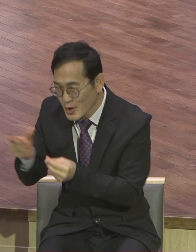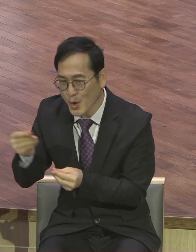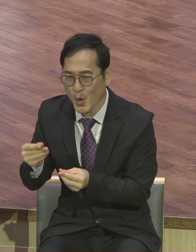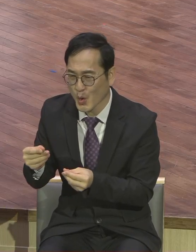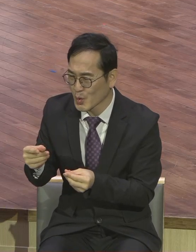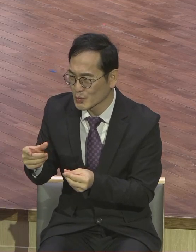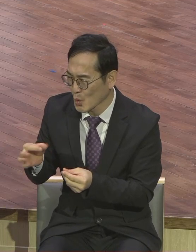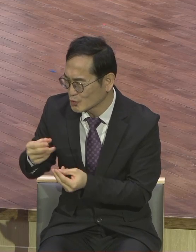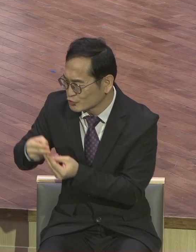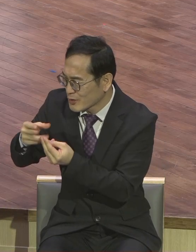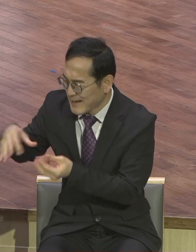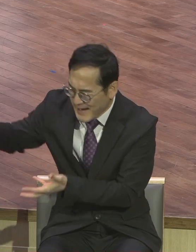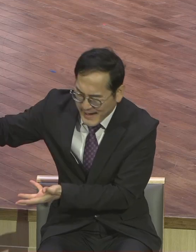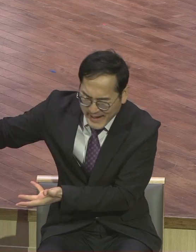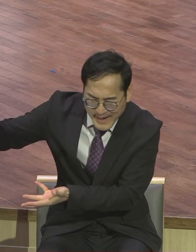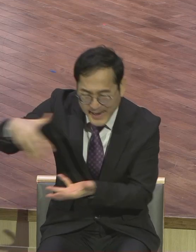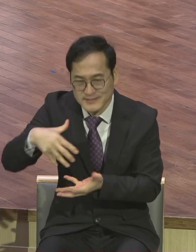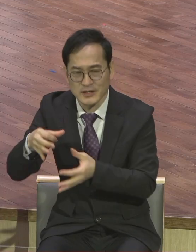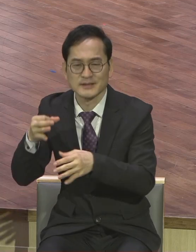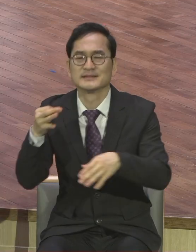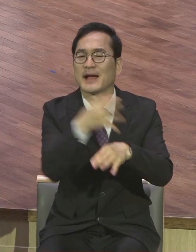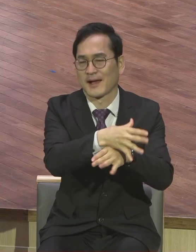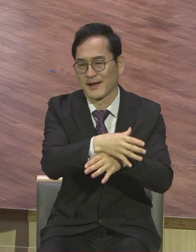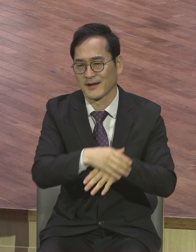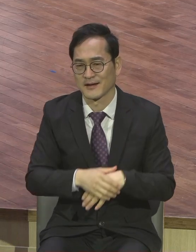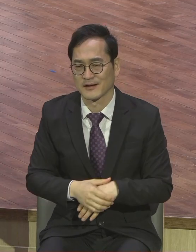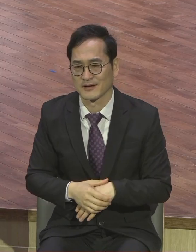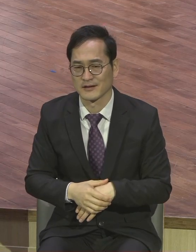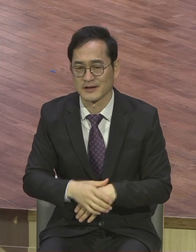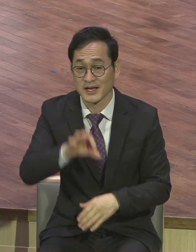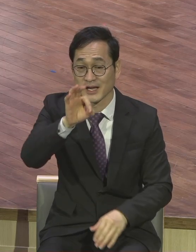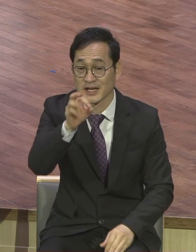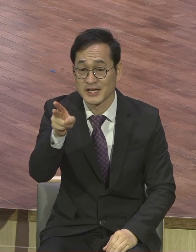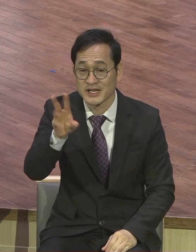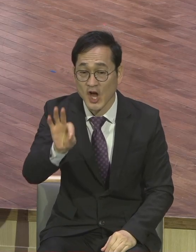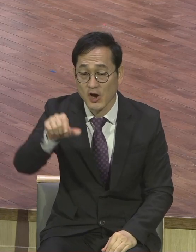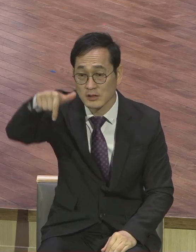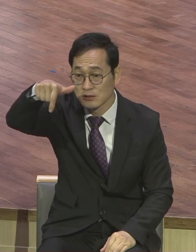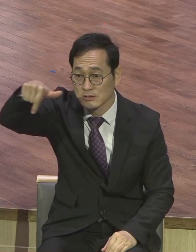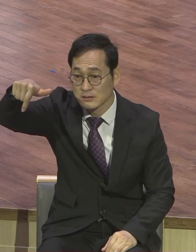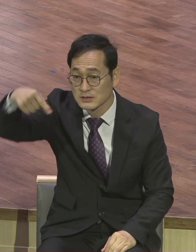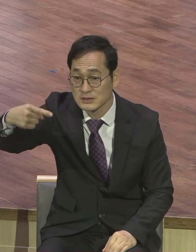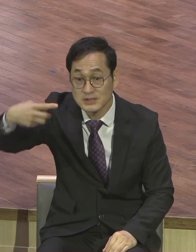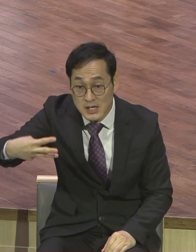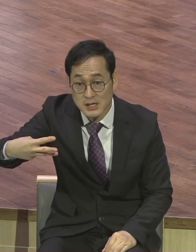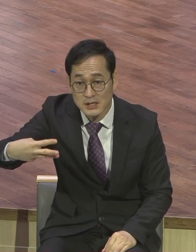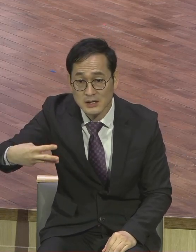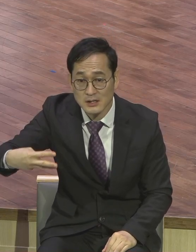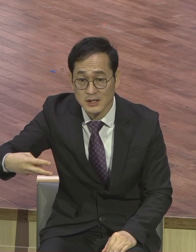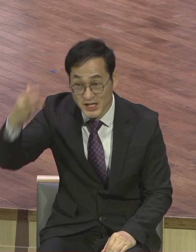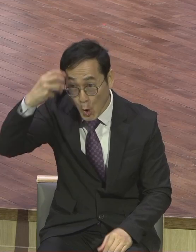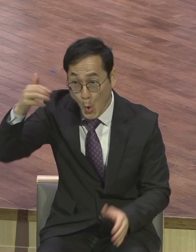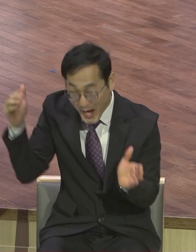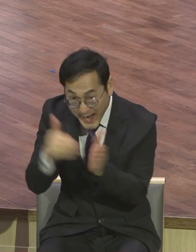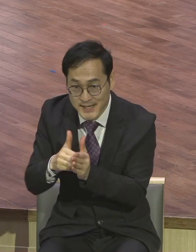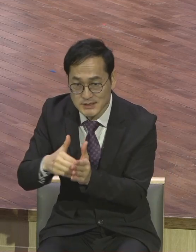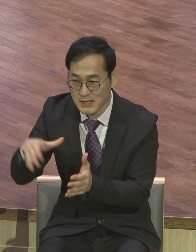영끌이 뭐냐. 영혼까지 끌어들어 대출을 받고 빚투가 뭐냐. 빚을 내어어라도